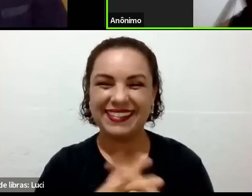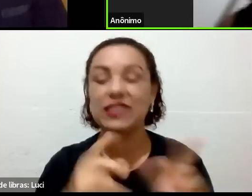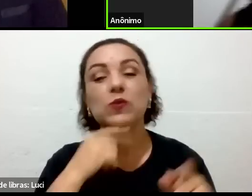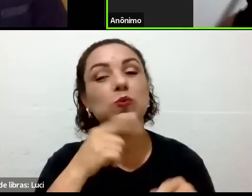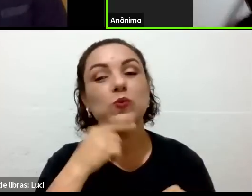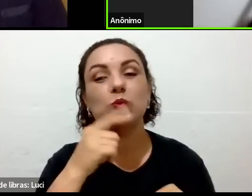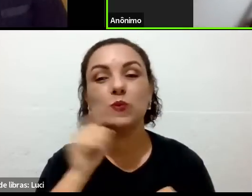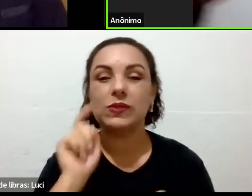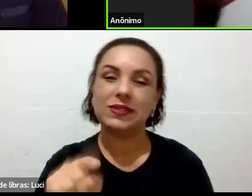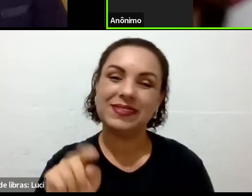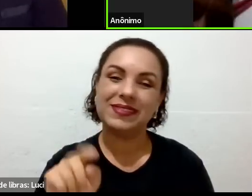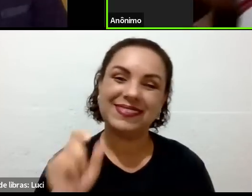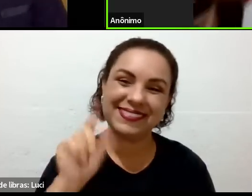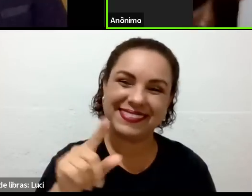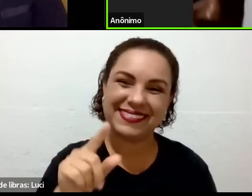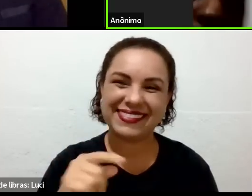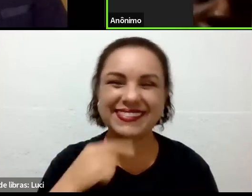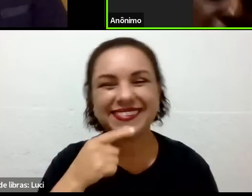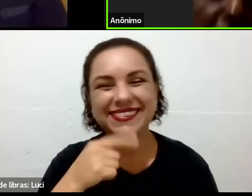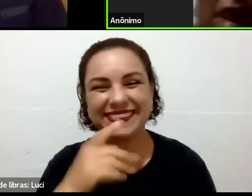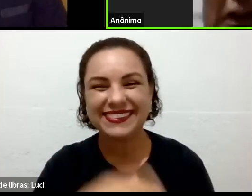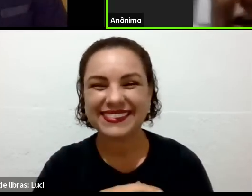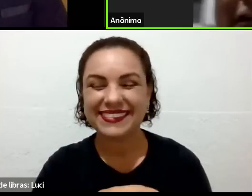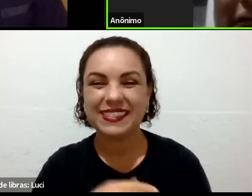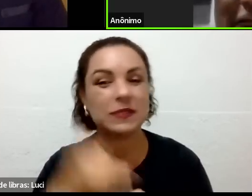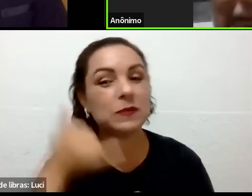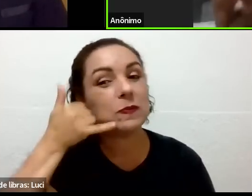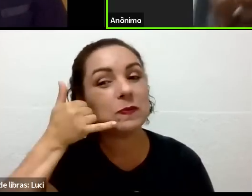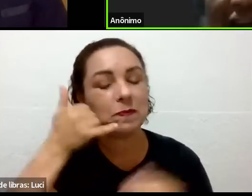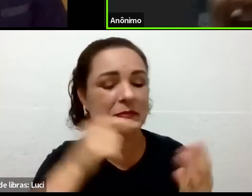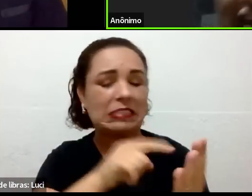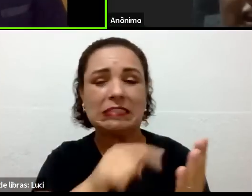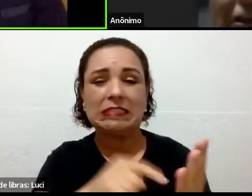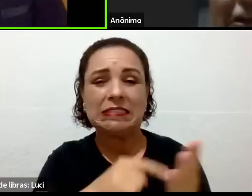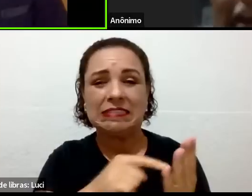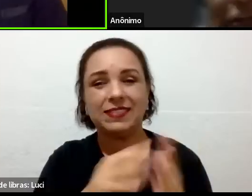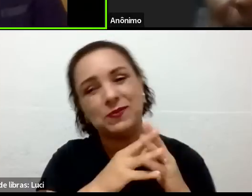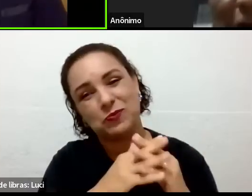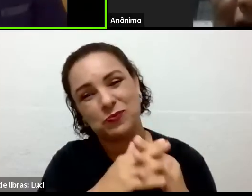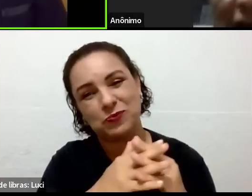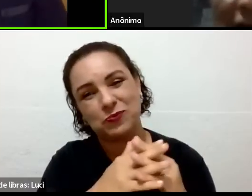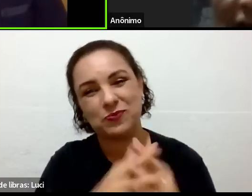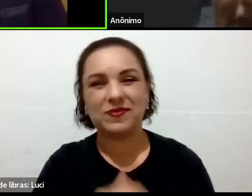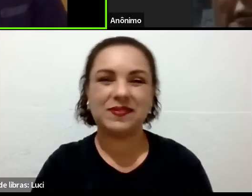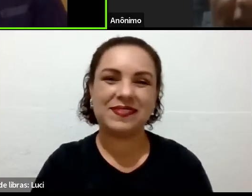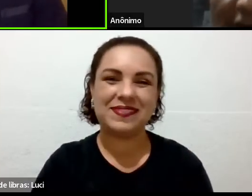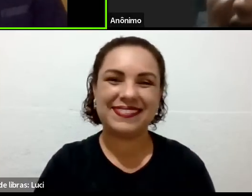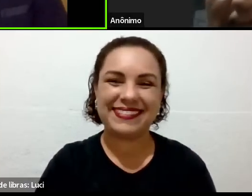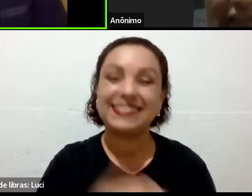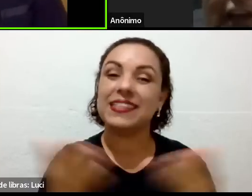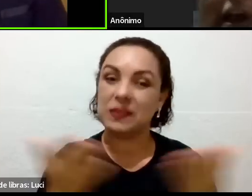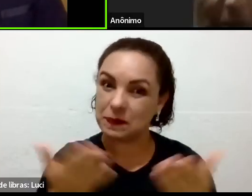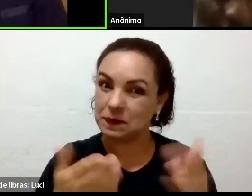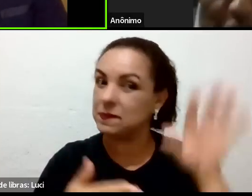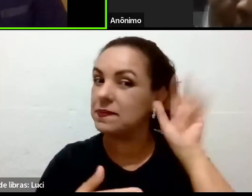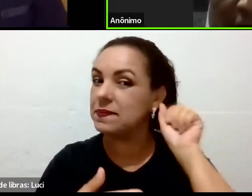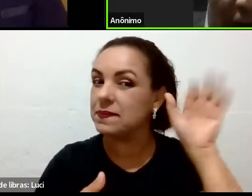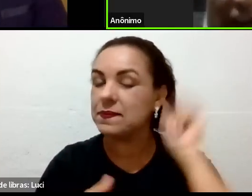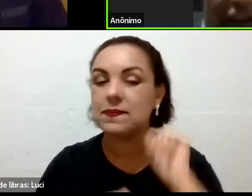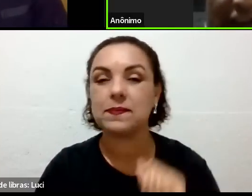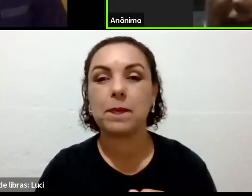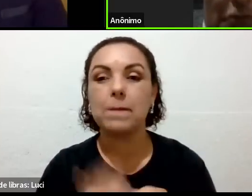sei, eu comprei o celular agora e eu não sei mexer com ele, não. Mas agora eu estou ouvindo o senhor, em que possa ajudar.